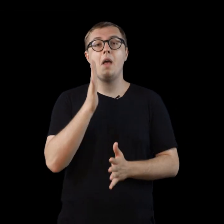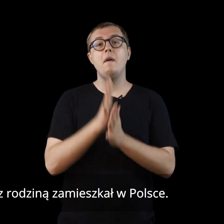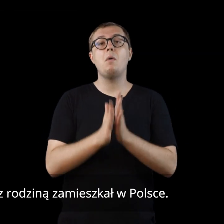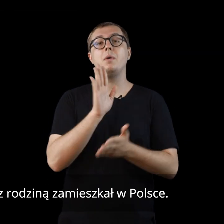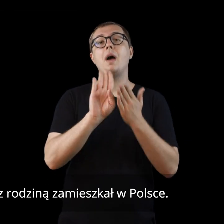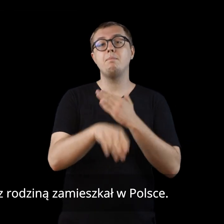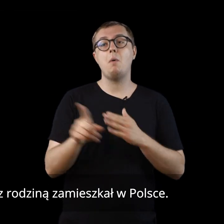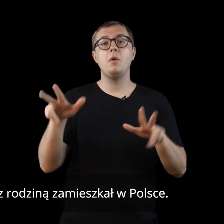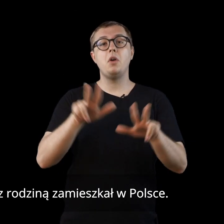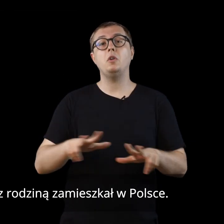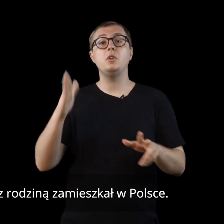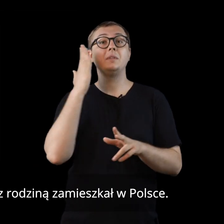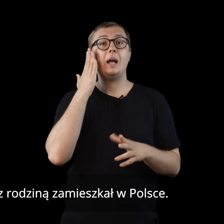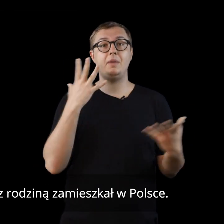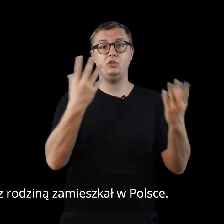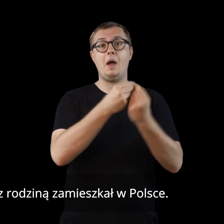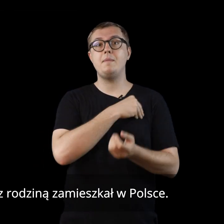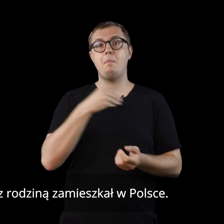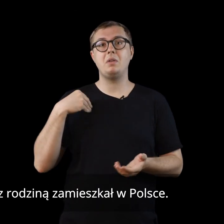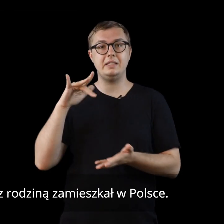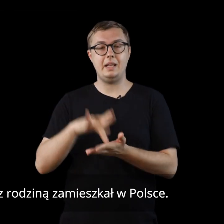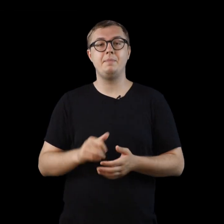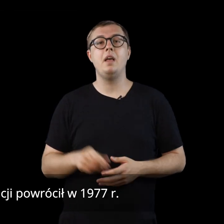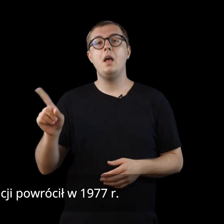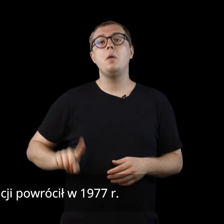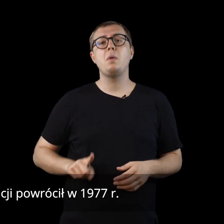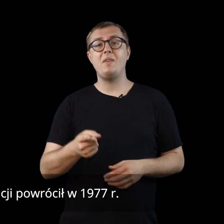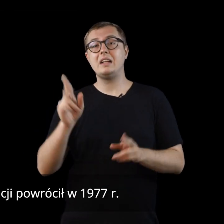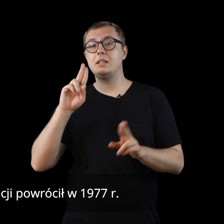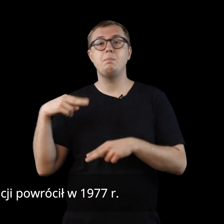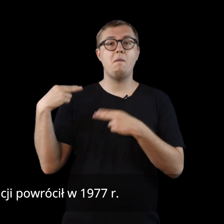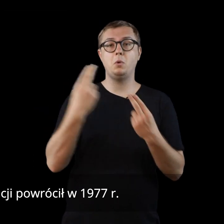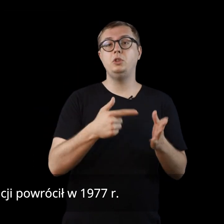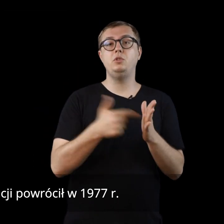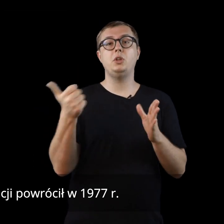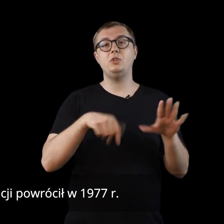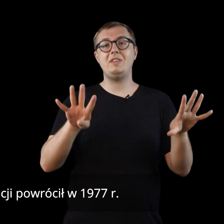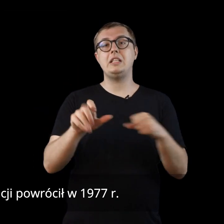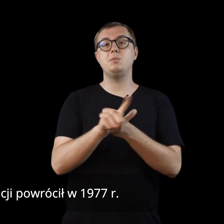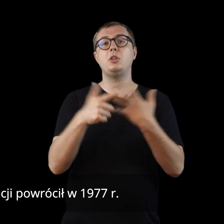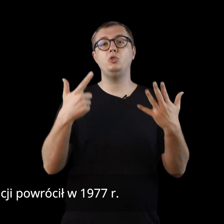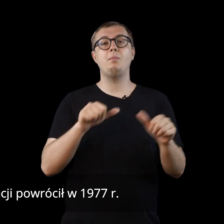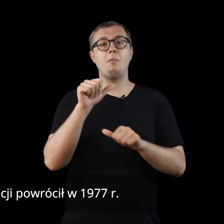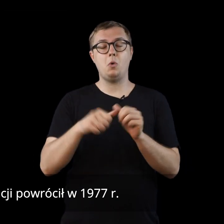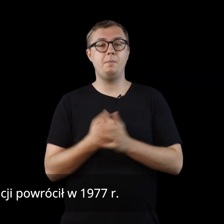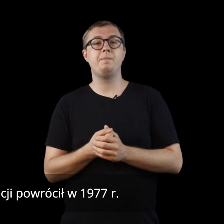Po wojnie wraz z rodziną zamieszkał w Polsce. Do Francji powrócił w 1977 roku.